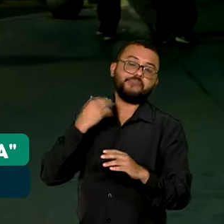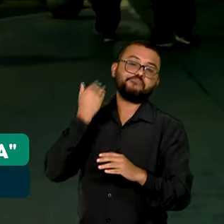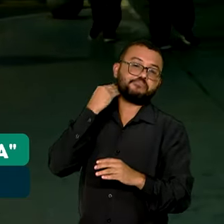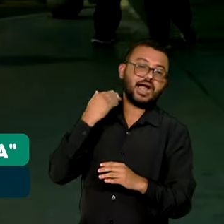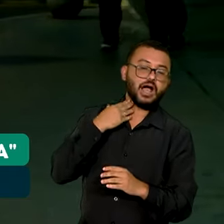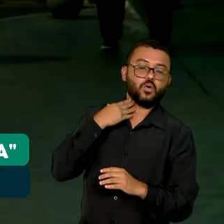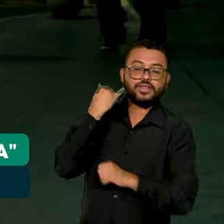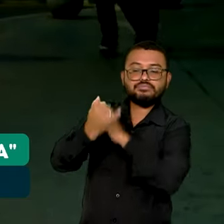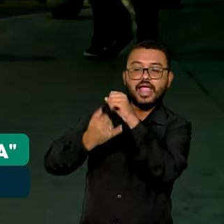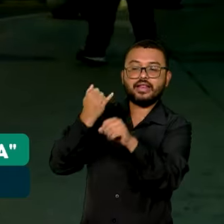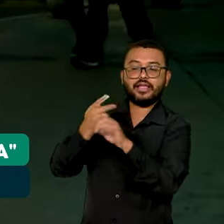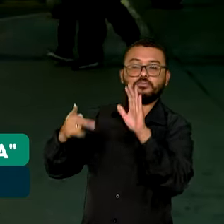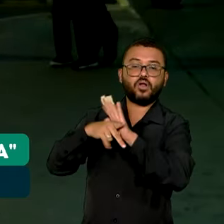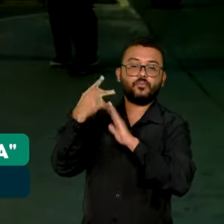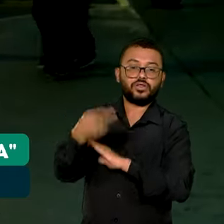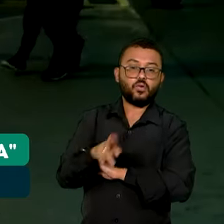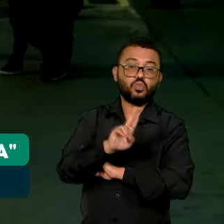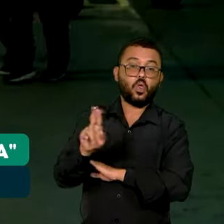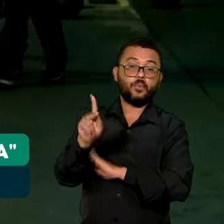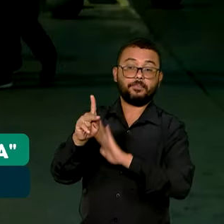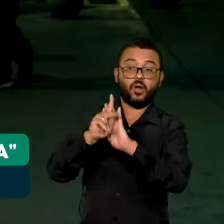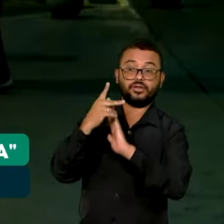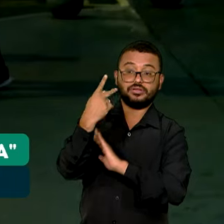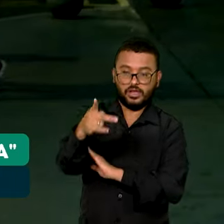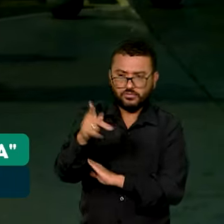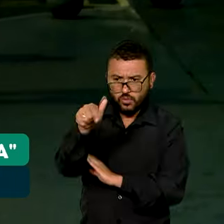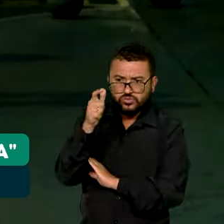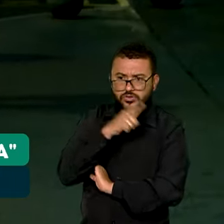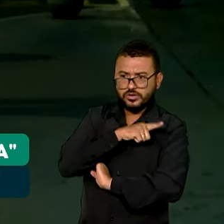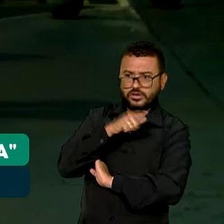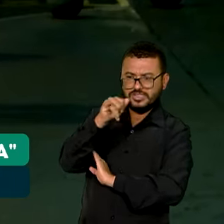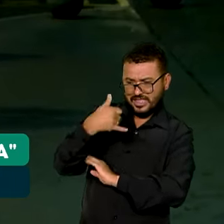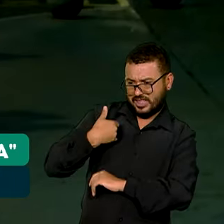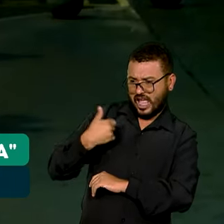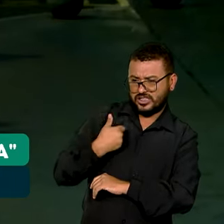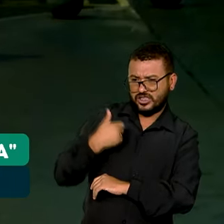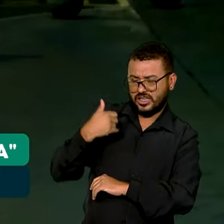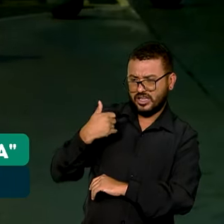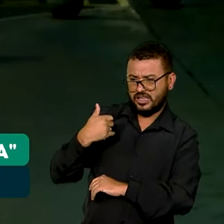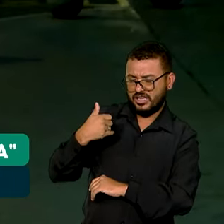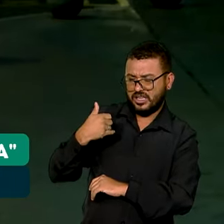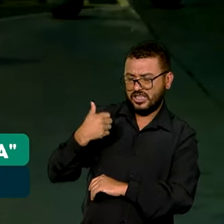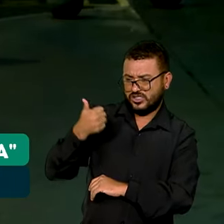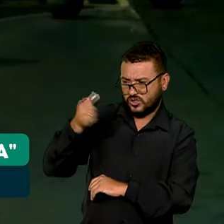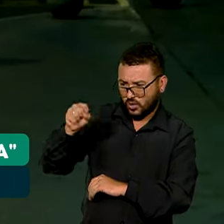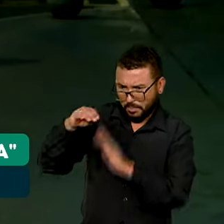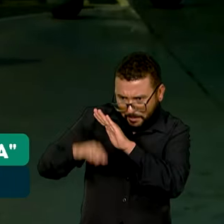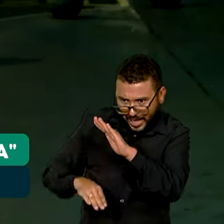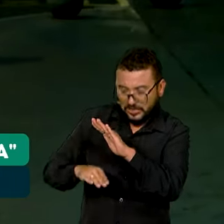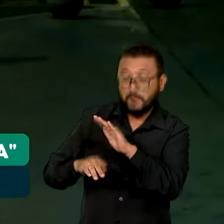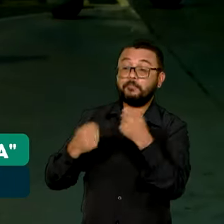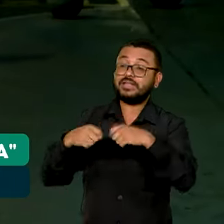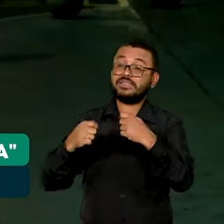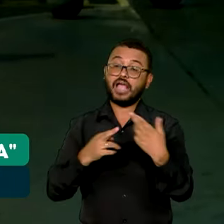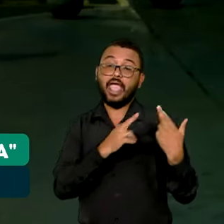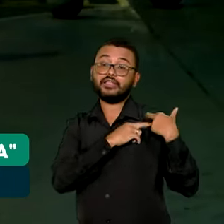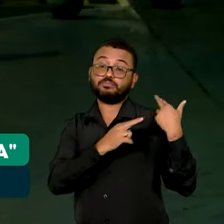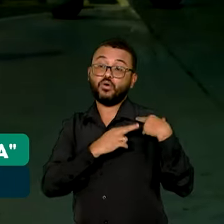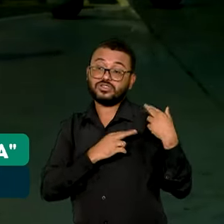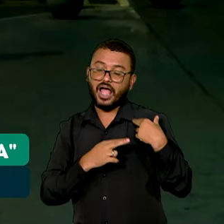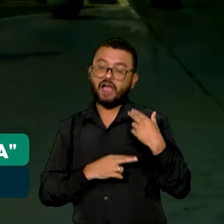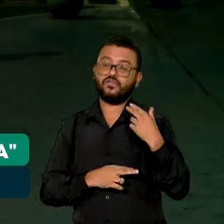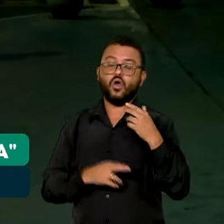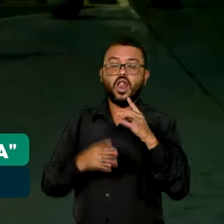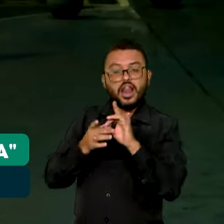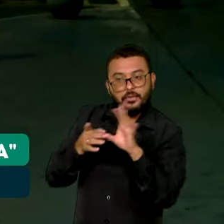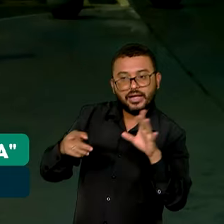pela Caixa em nome dos beneficiados. Se o estudante for menor de idade, será necessário que o responsável legal o